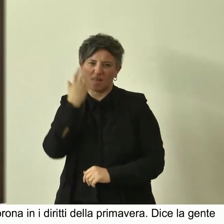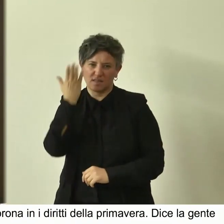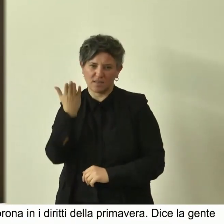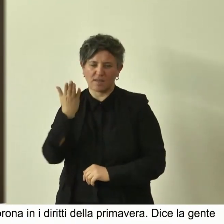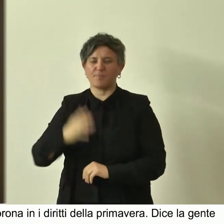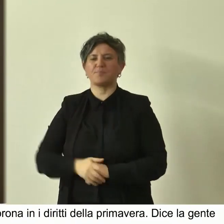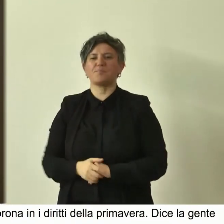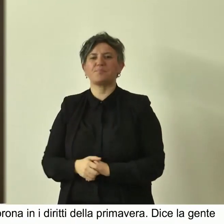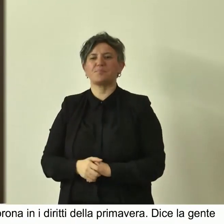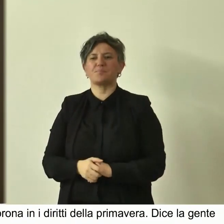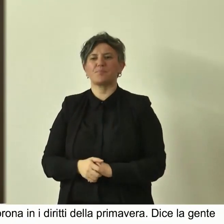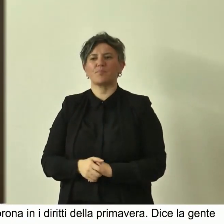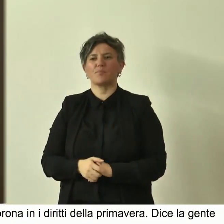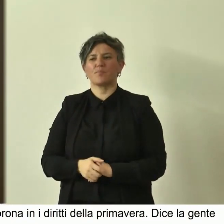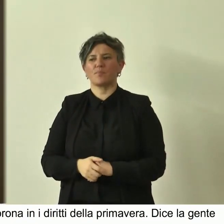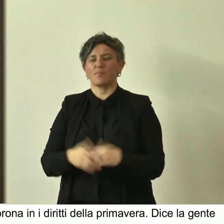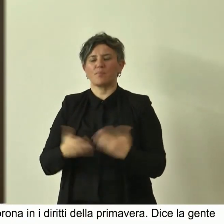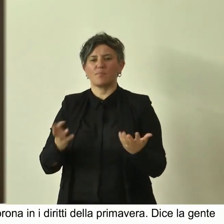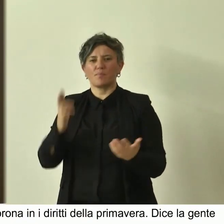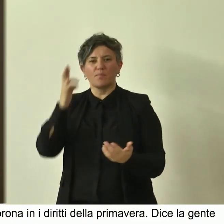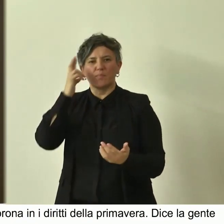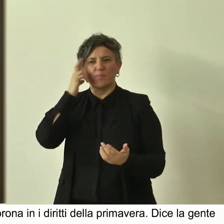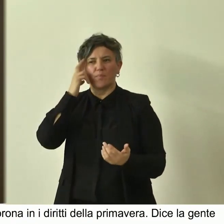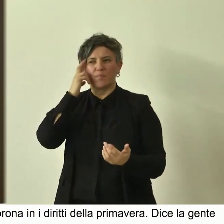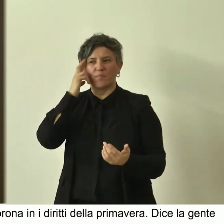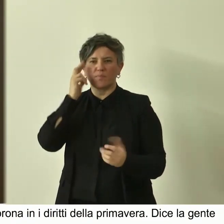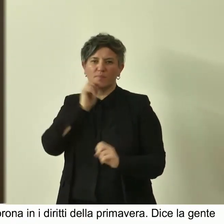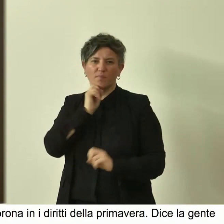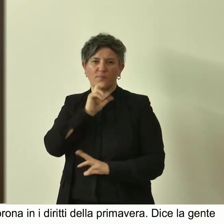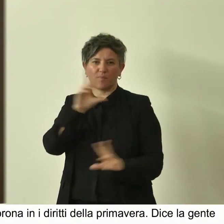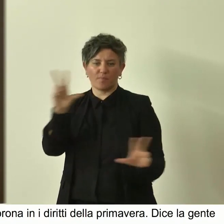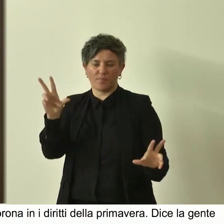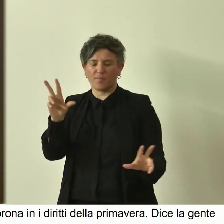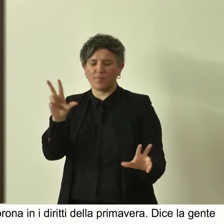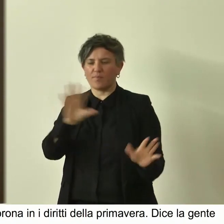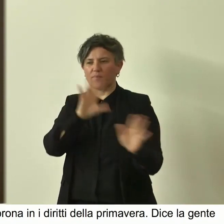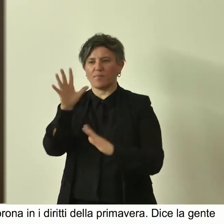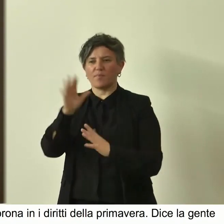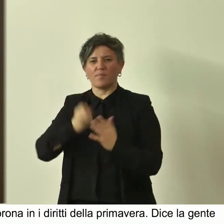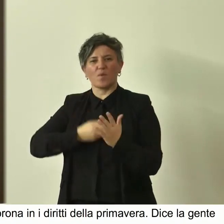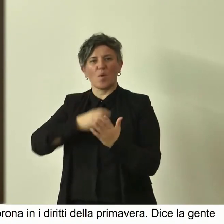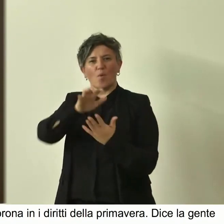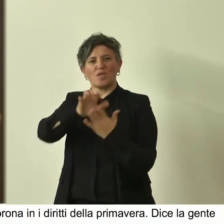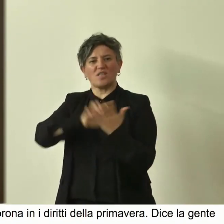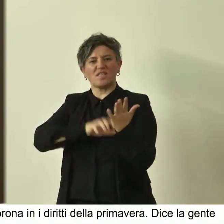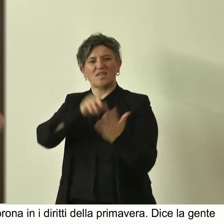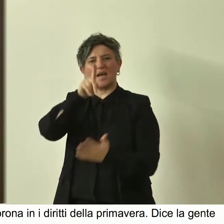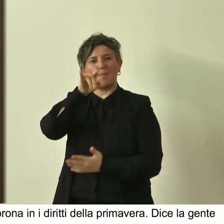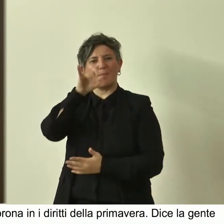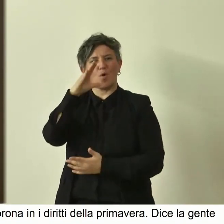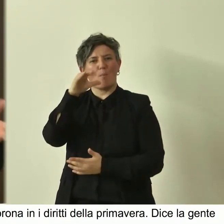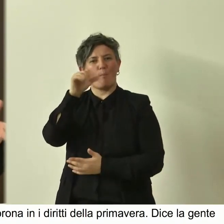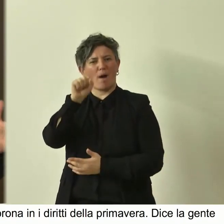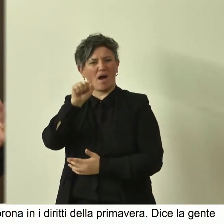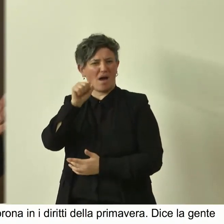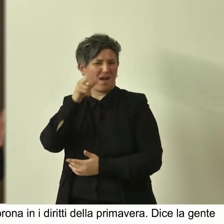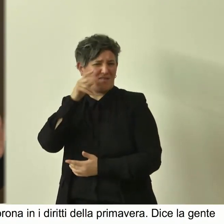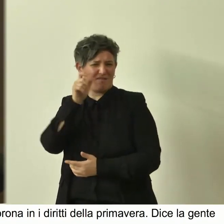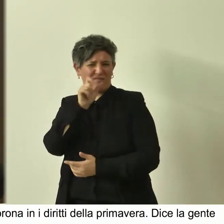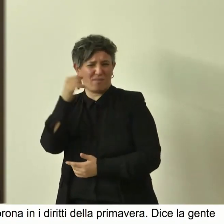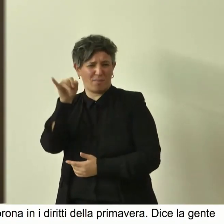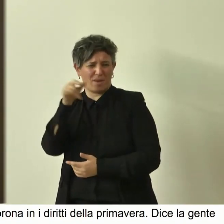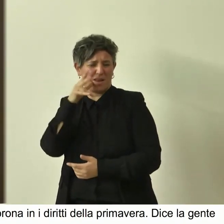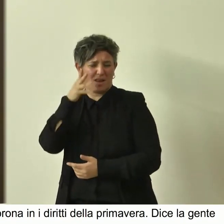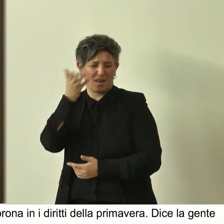vabbè per ricordare le mie parti c'era una poesia sulla pioppa perché da noi è femminile anche a Bologna